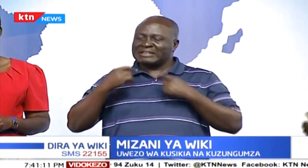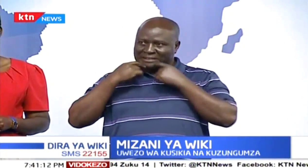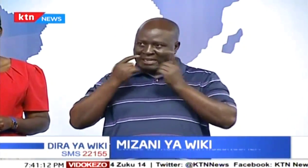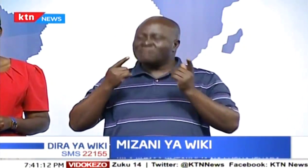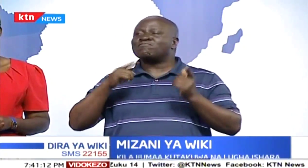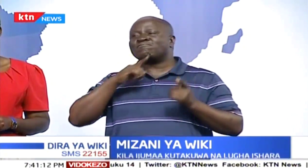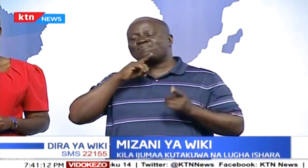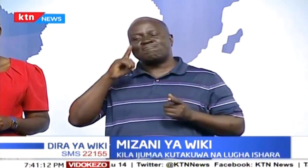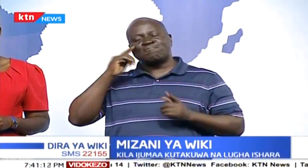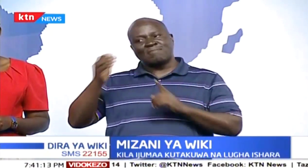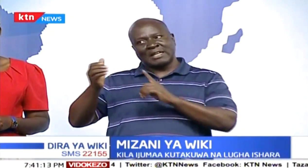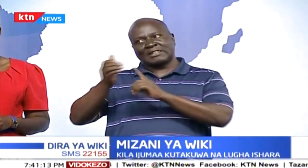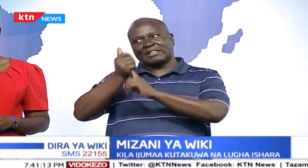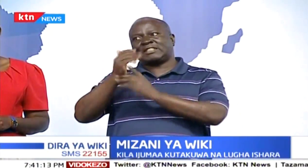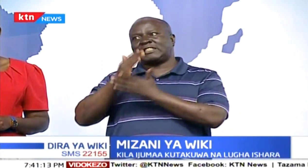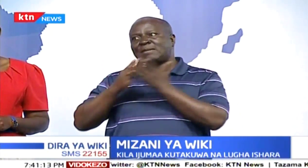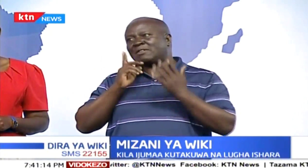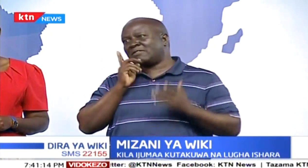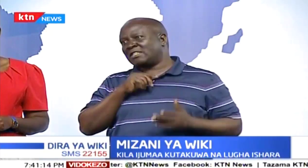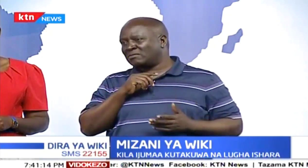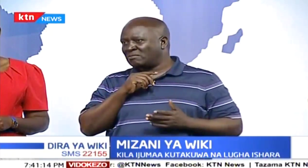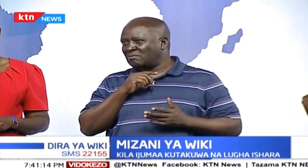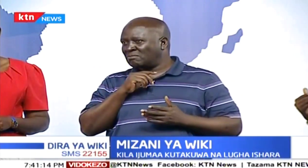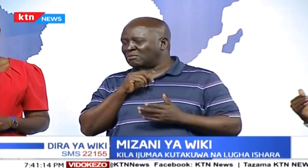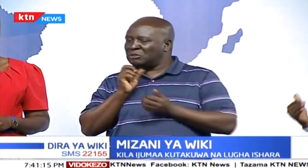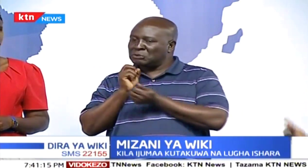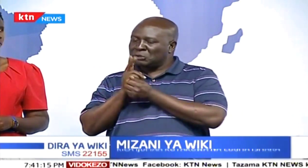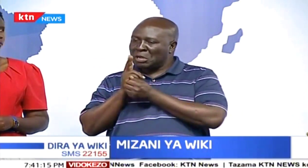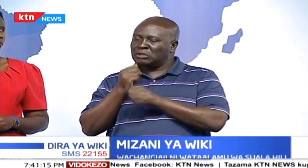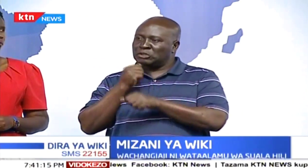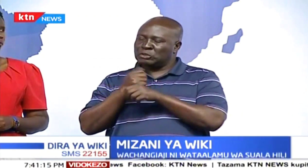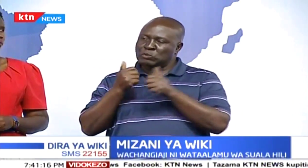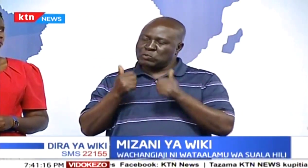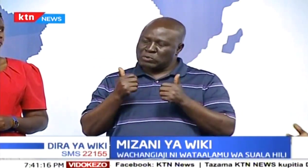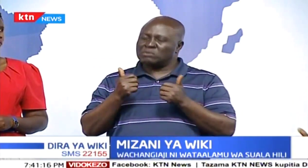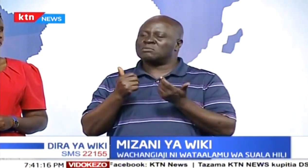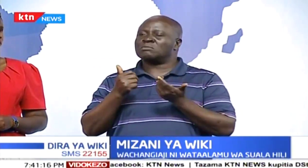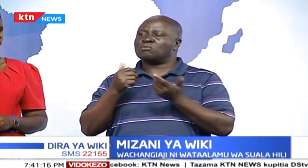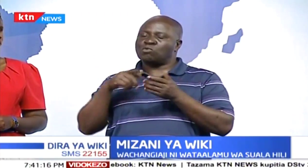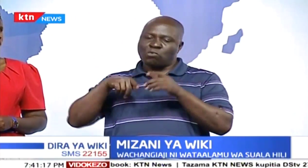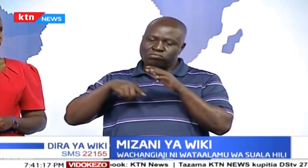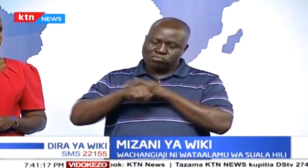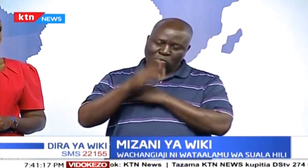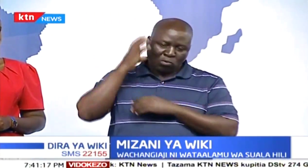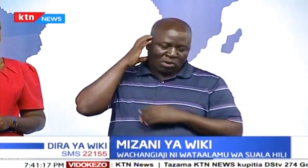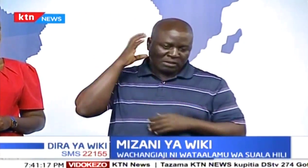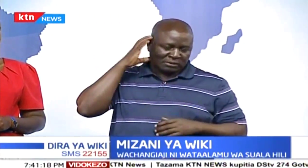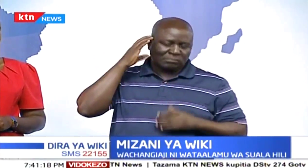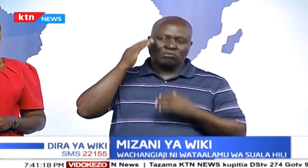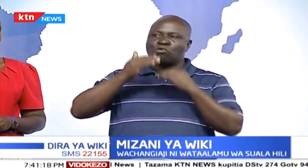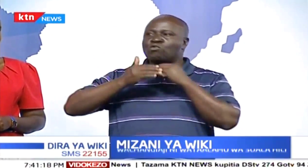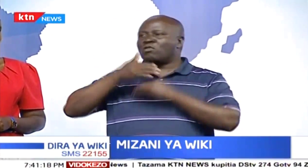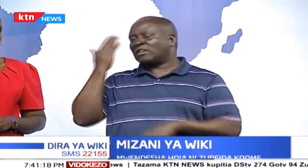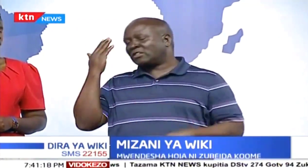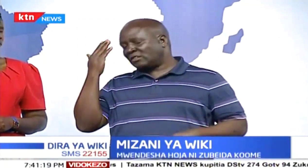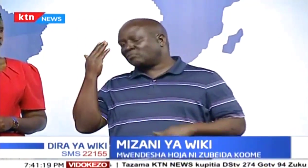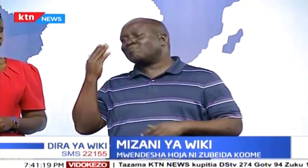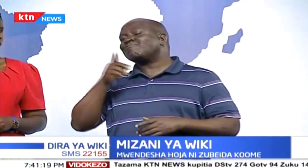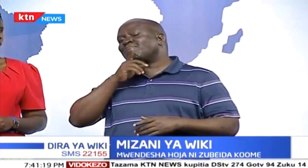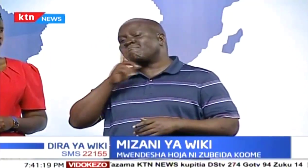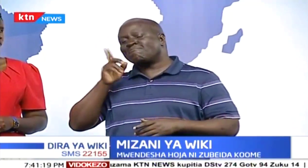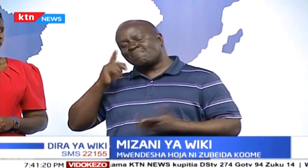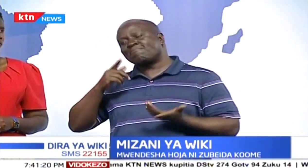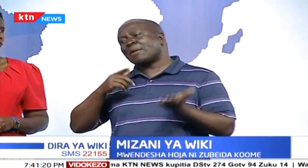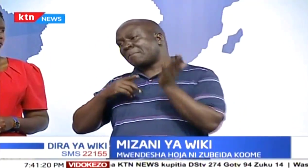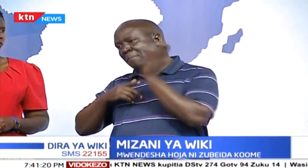kukua na uwezo wakufanya hizi bitu zote. Kwa hivyo, tunaingia